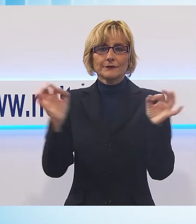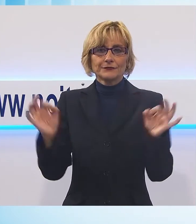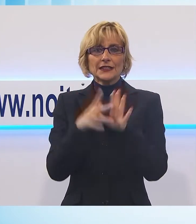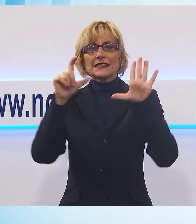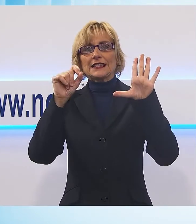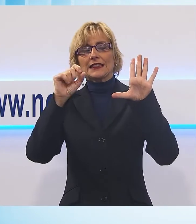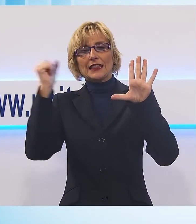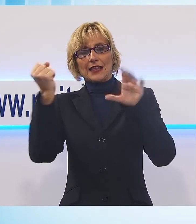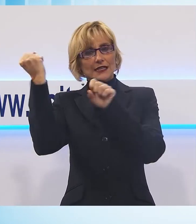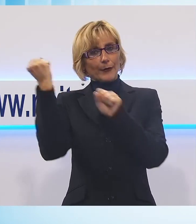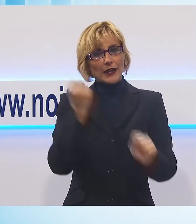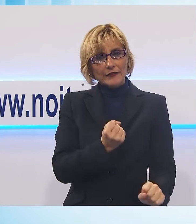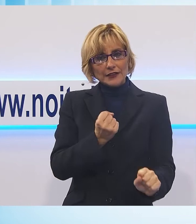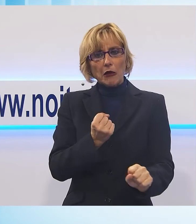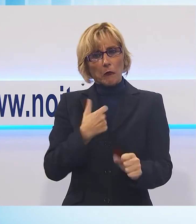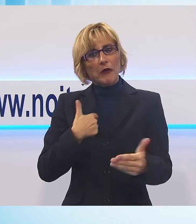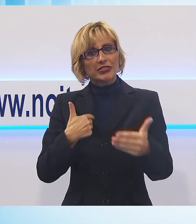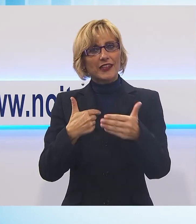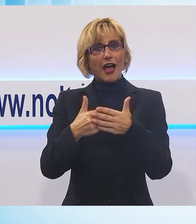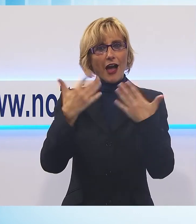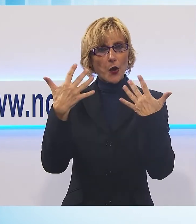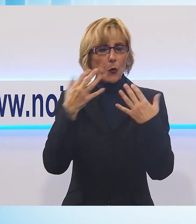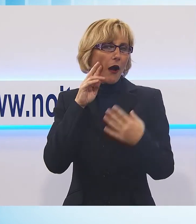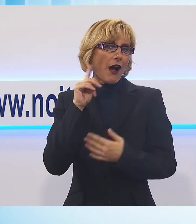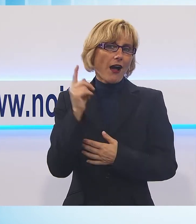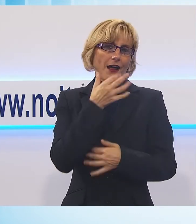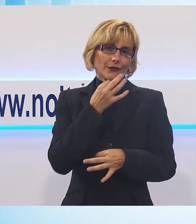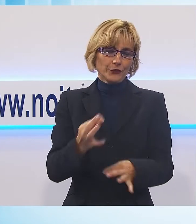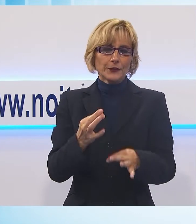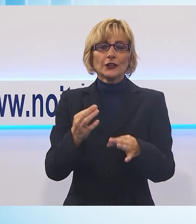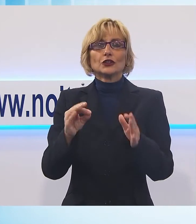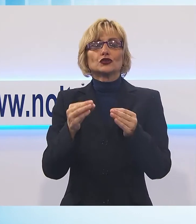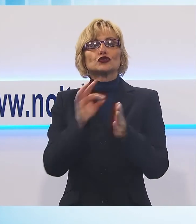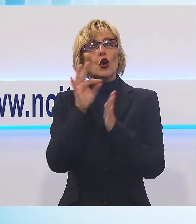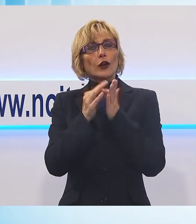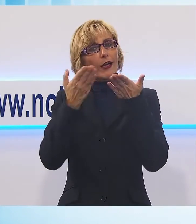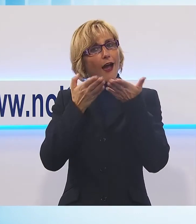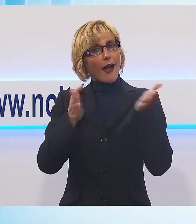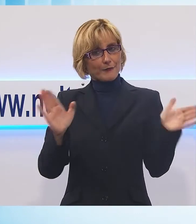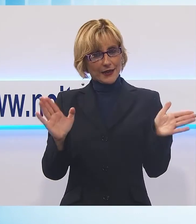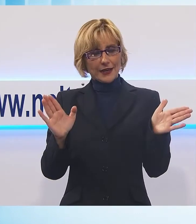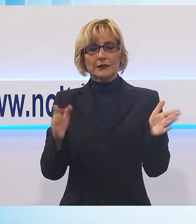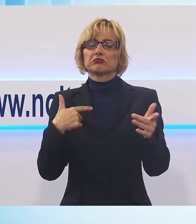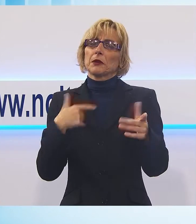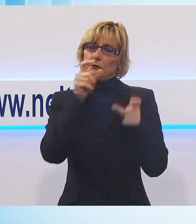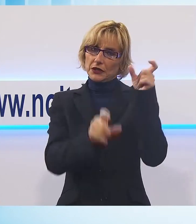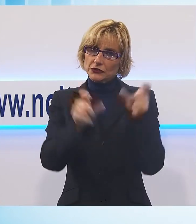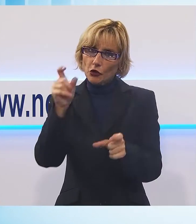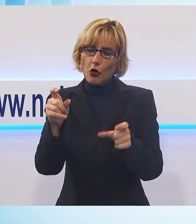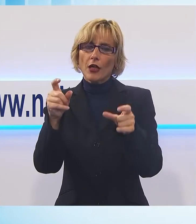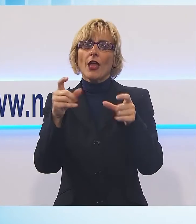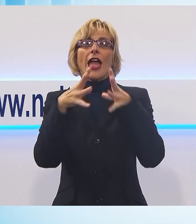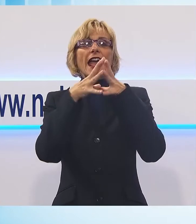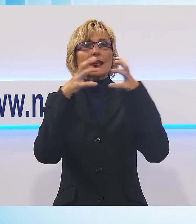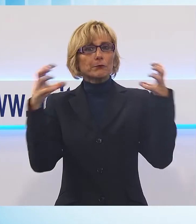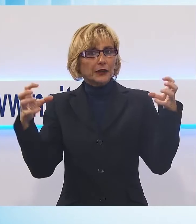anniversario indubbiamente è un bel traguardo La giornata che si è svolta a porte aperte è stata dedicata alle persone e alle imprese che volevano conoscere la